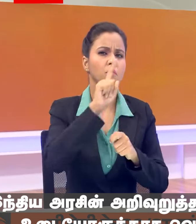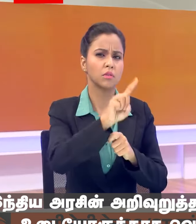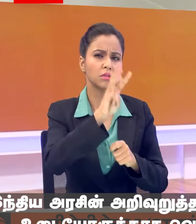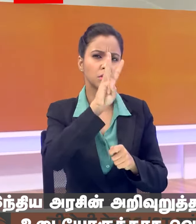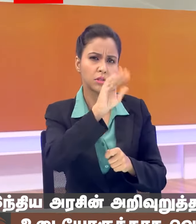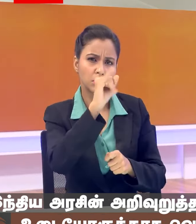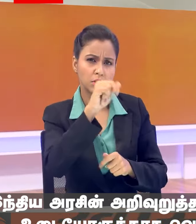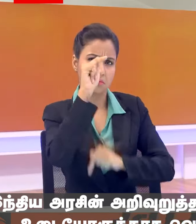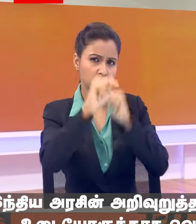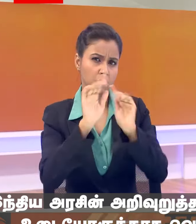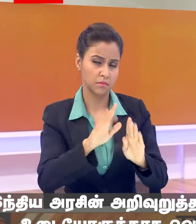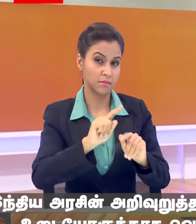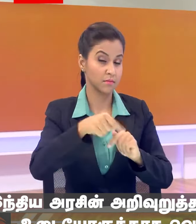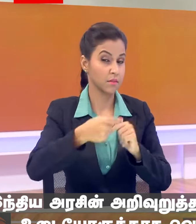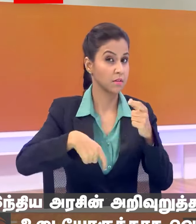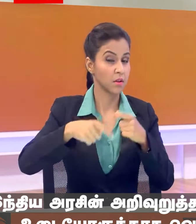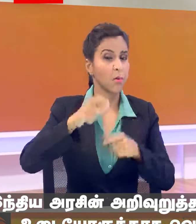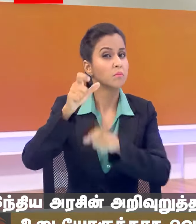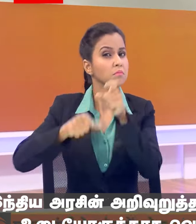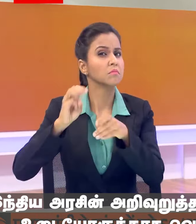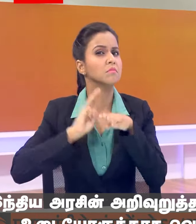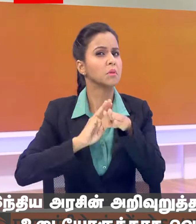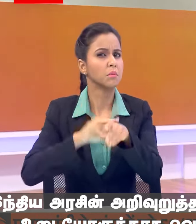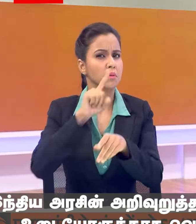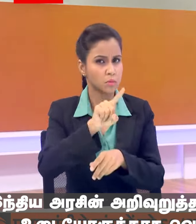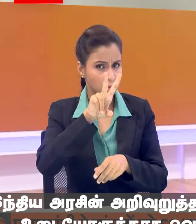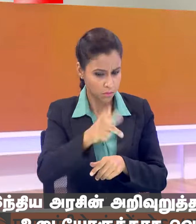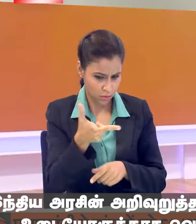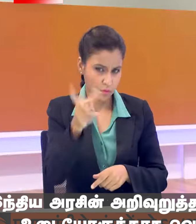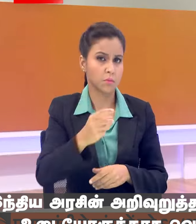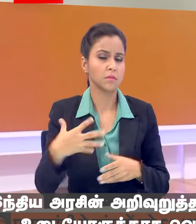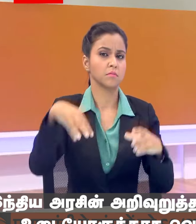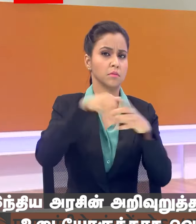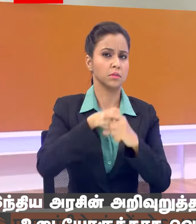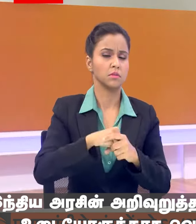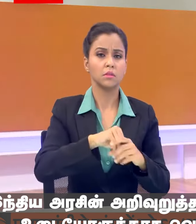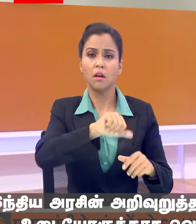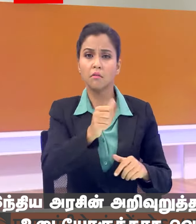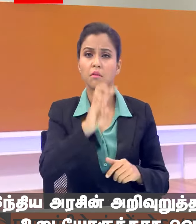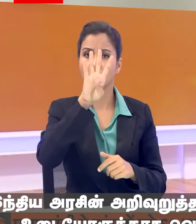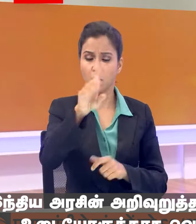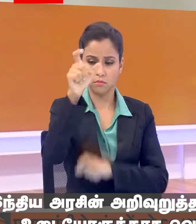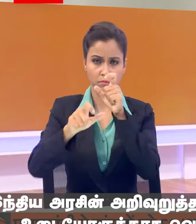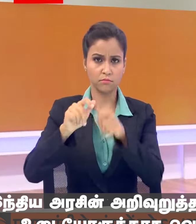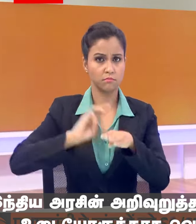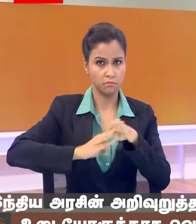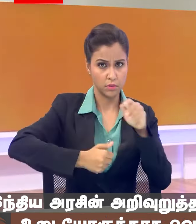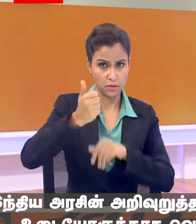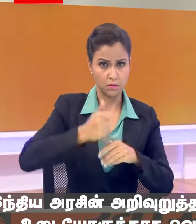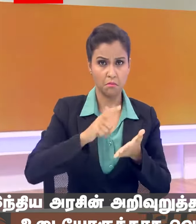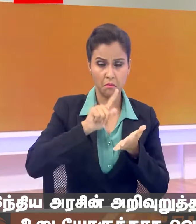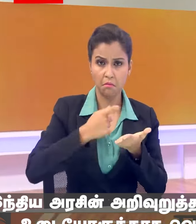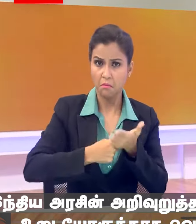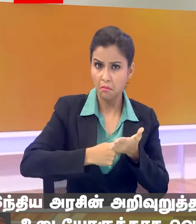सत्र के दौरान 12 सरकारी विधहक पुरह स्थापित किये गए तथा 4 विधहक पारित किये गए पारित किये